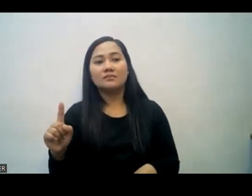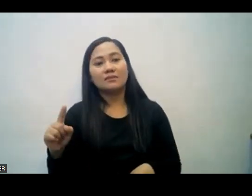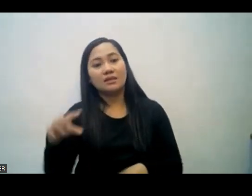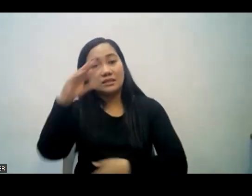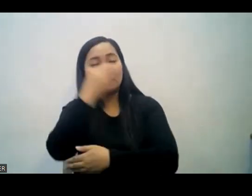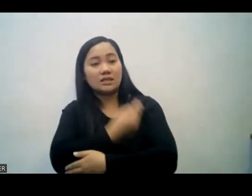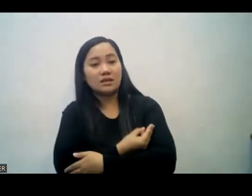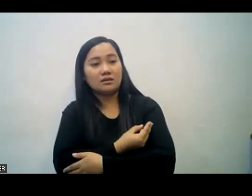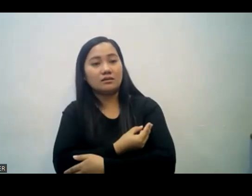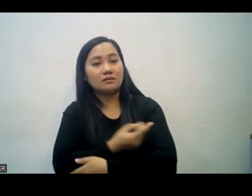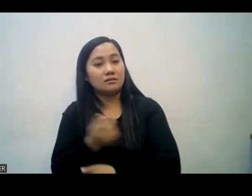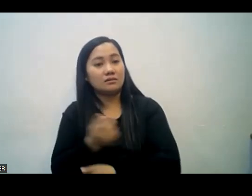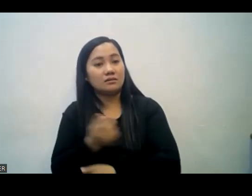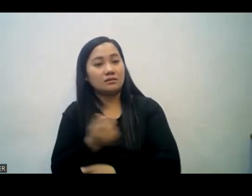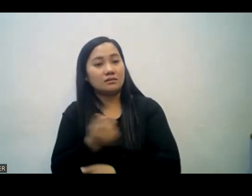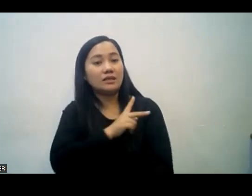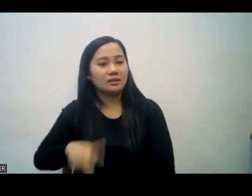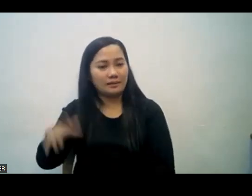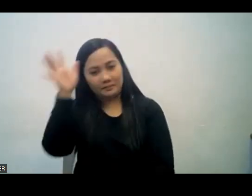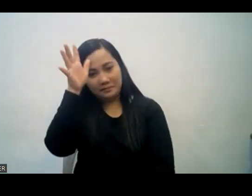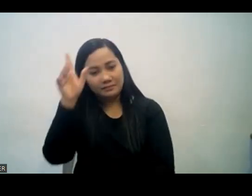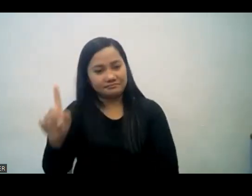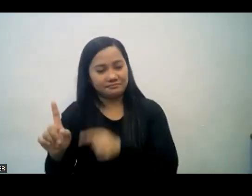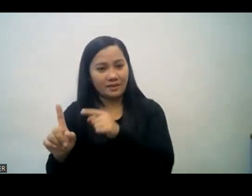tunay na fellowship na tulad sa nag-iibigan